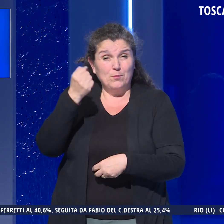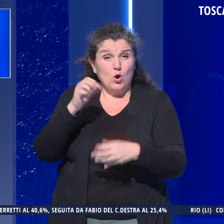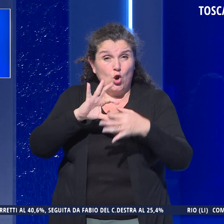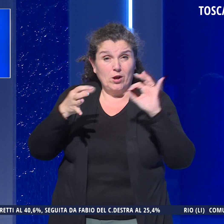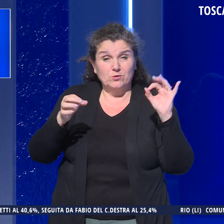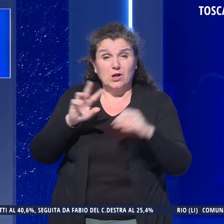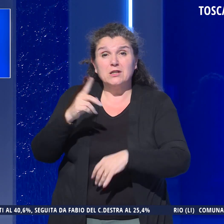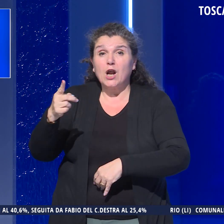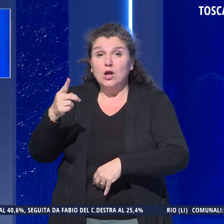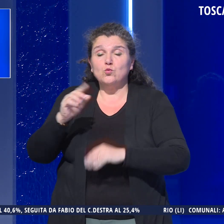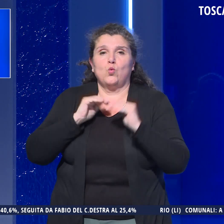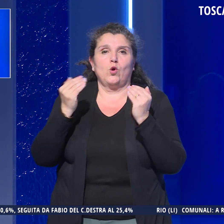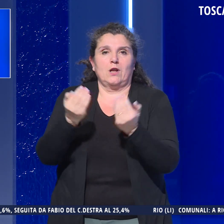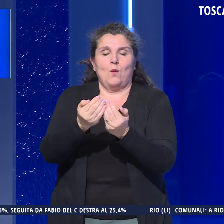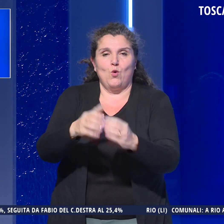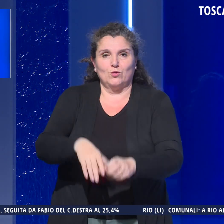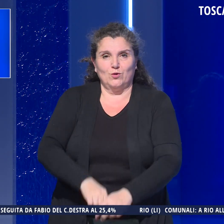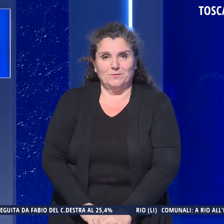campioni del mondo.